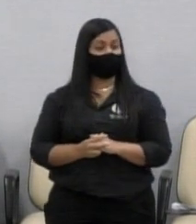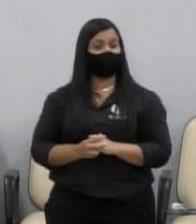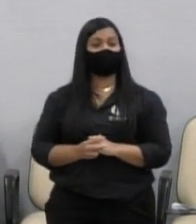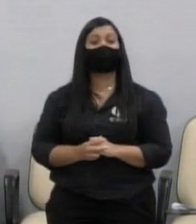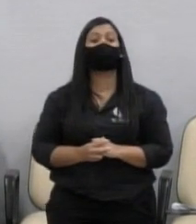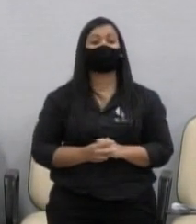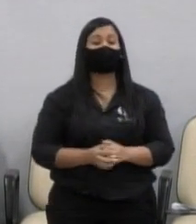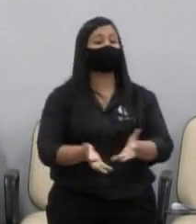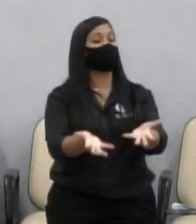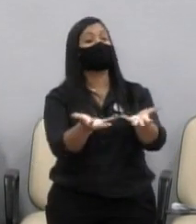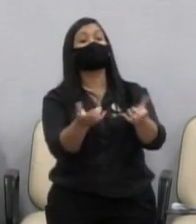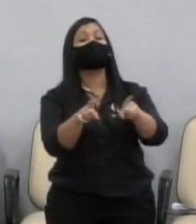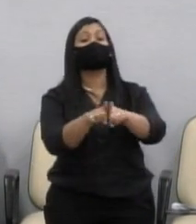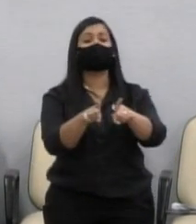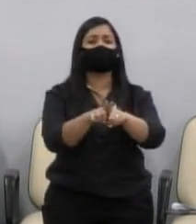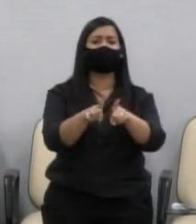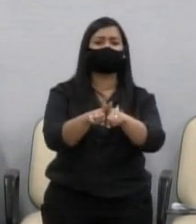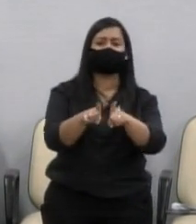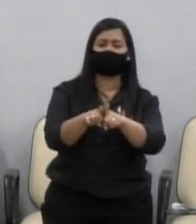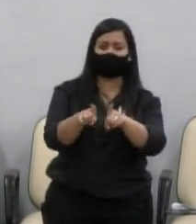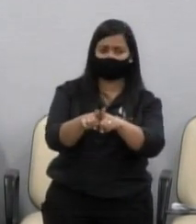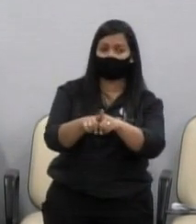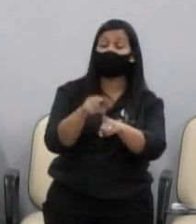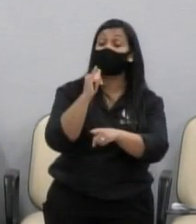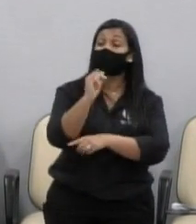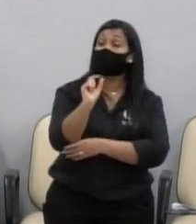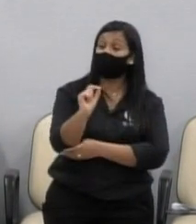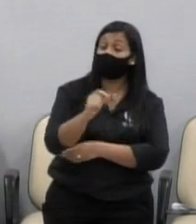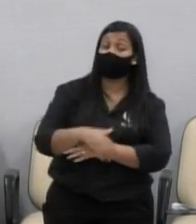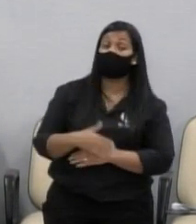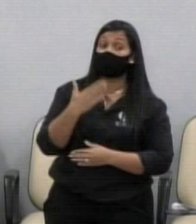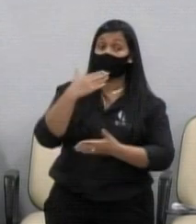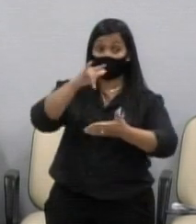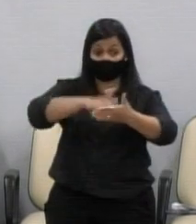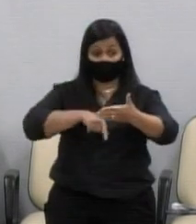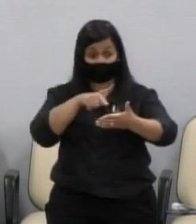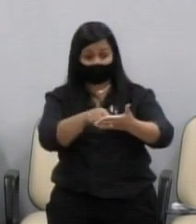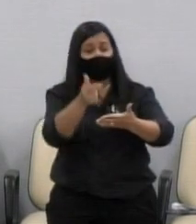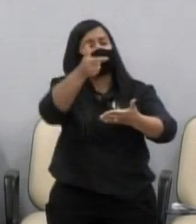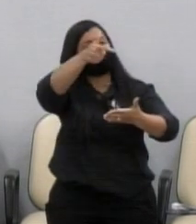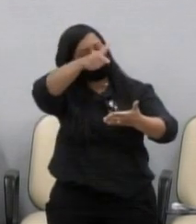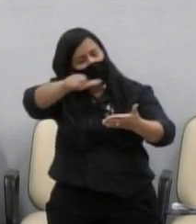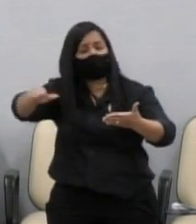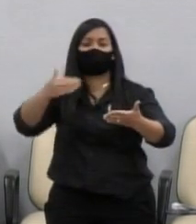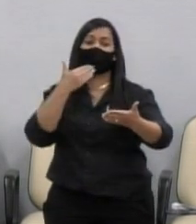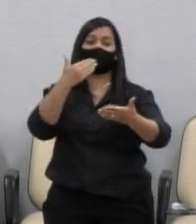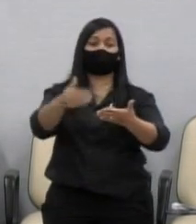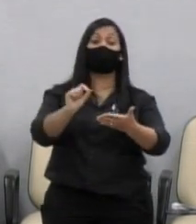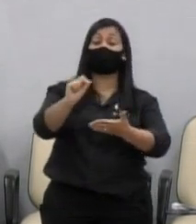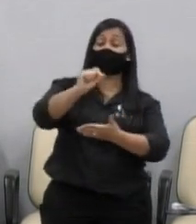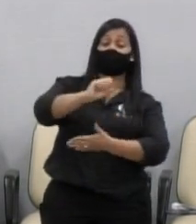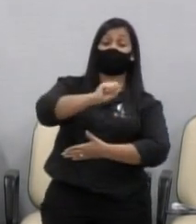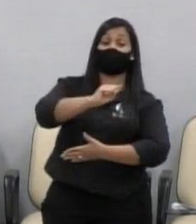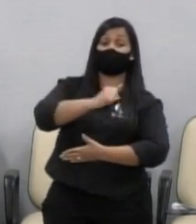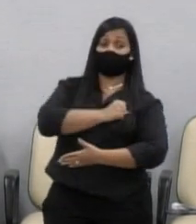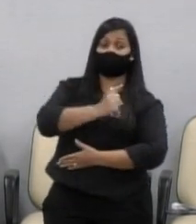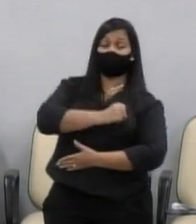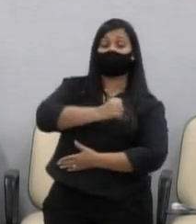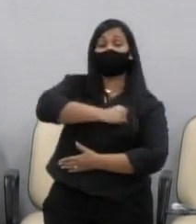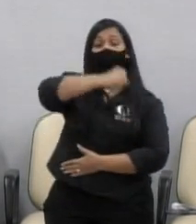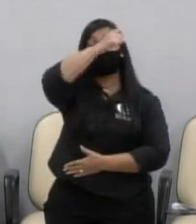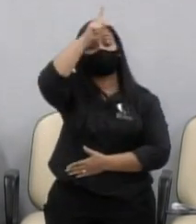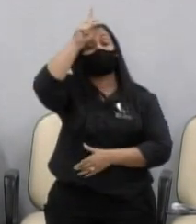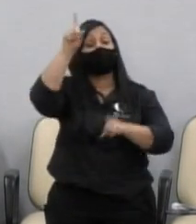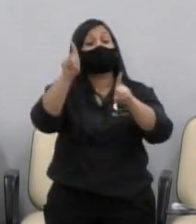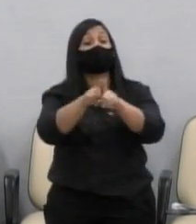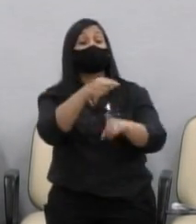Eu gostaria também de reforçar que, além desse requerimento, eu fiz outro requerimento para o prefeito e também para o governador